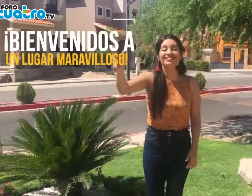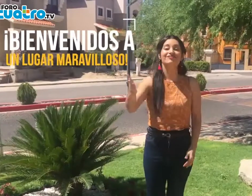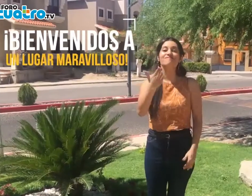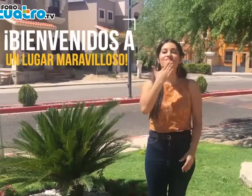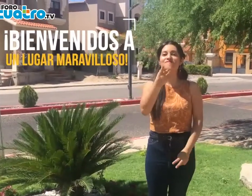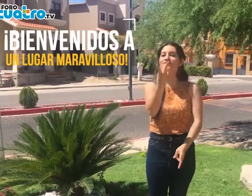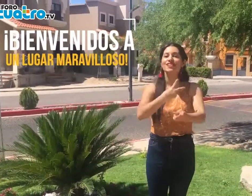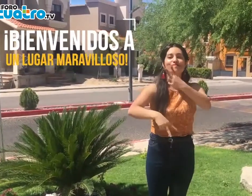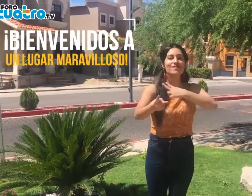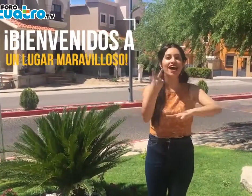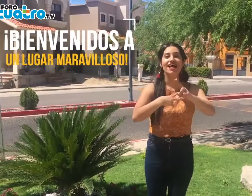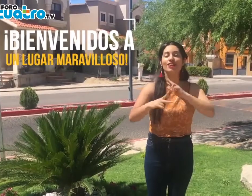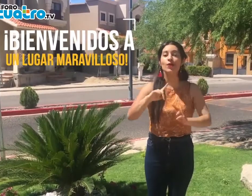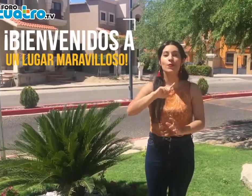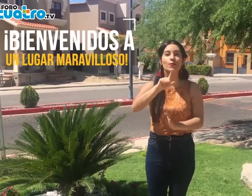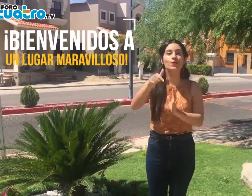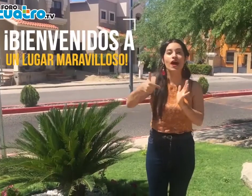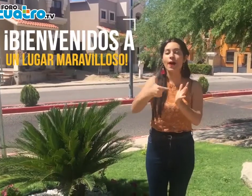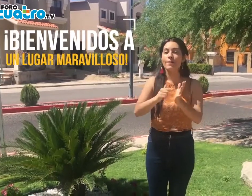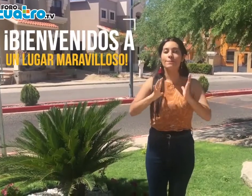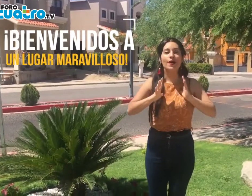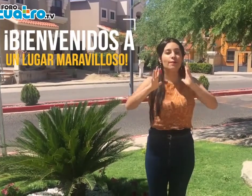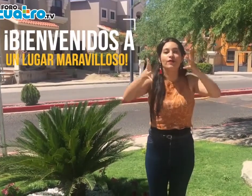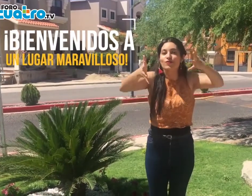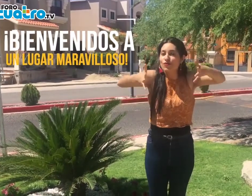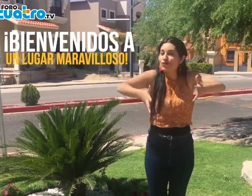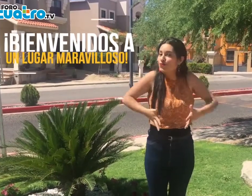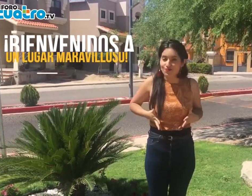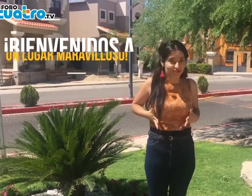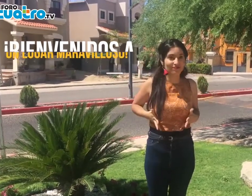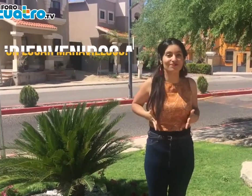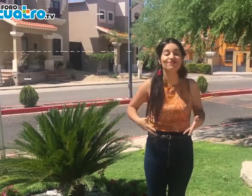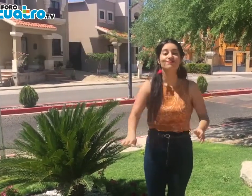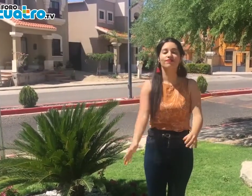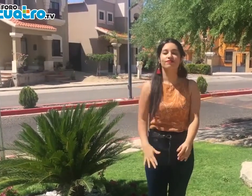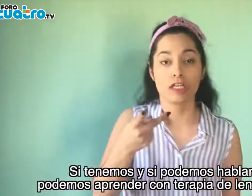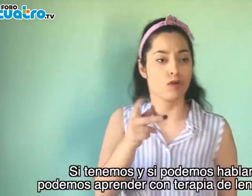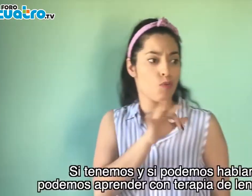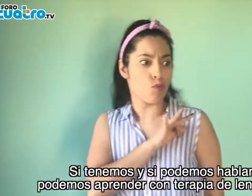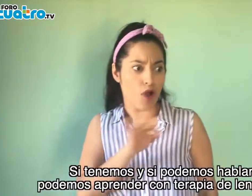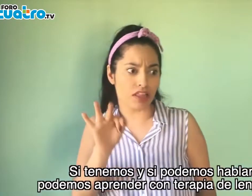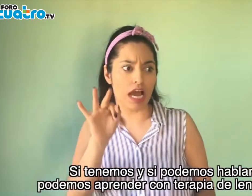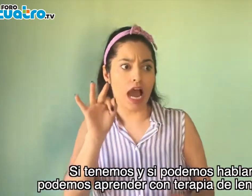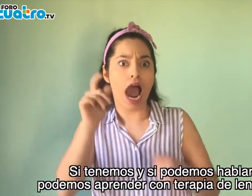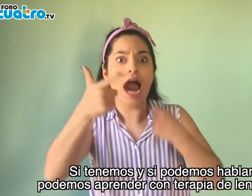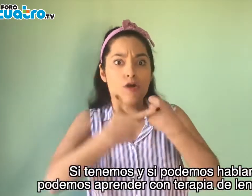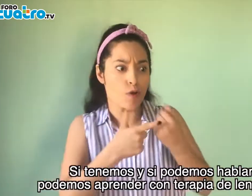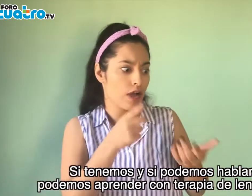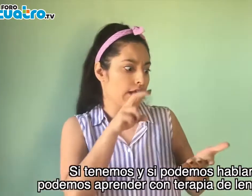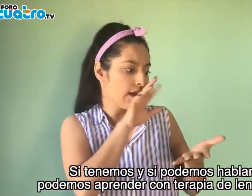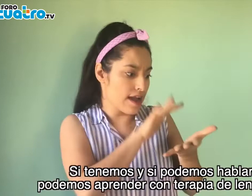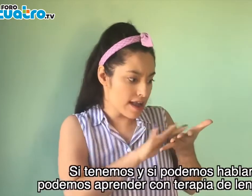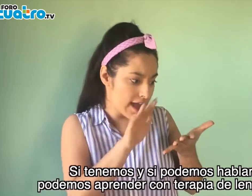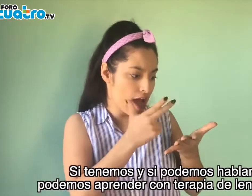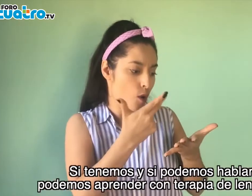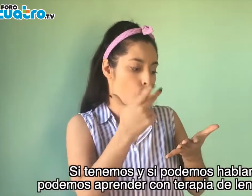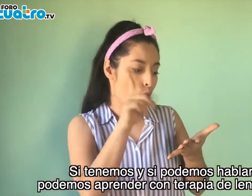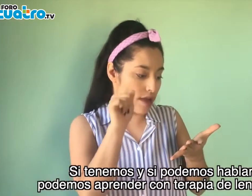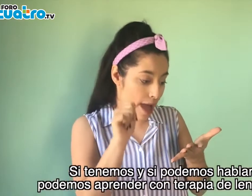sobre mis videos. Me da mucho gusto. Hay algunas personas sordas que se me acercan y me